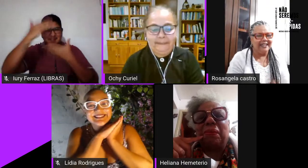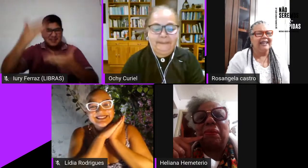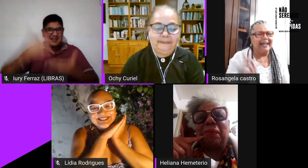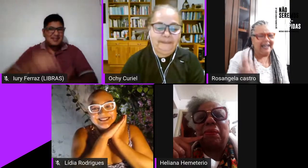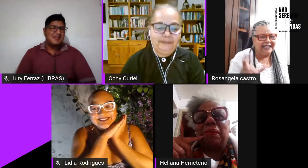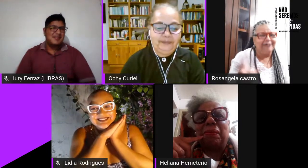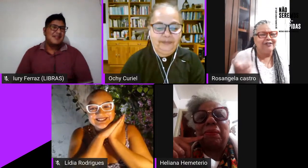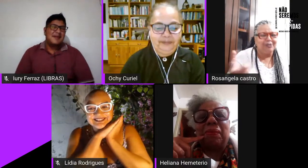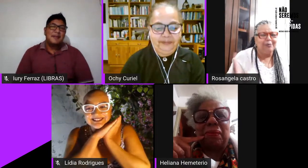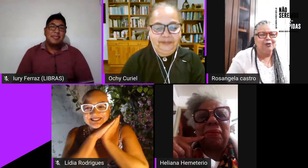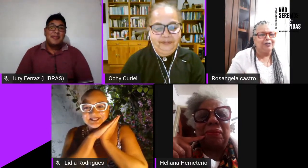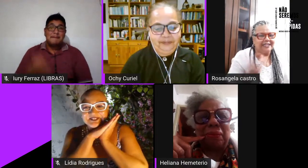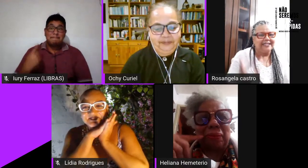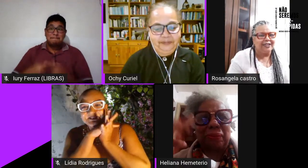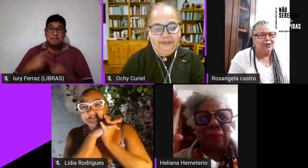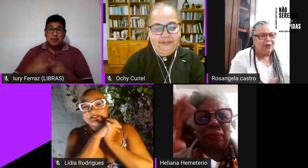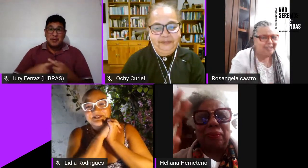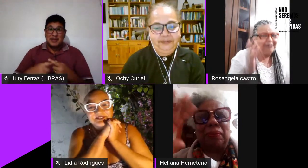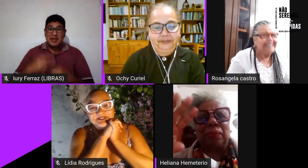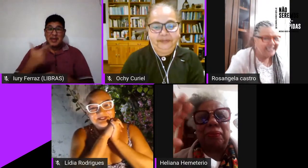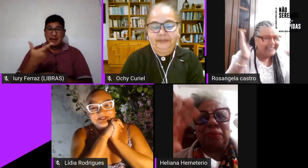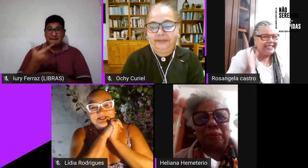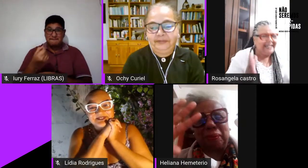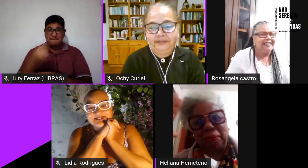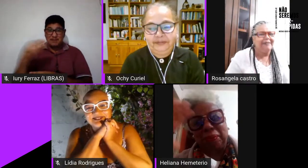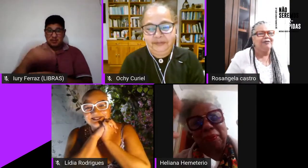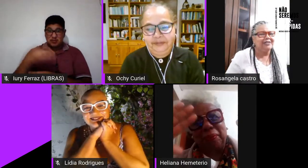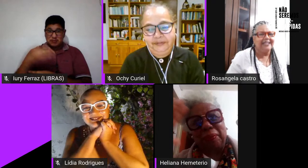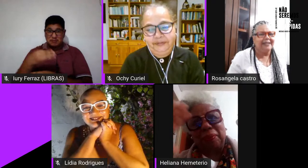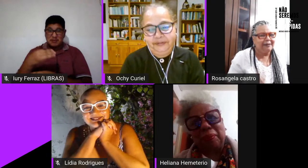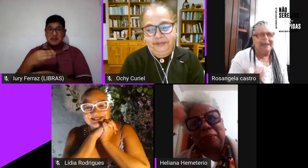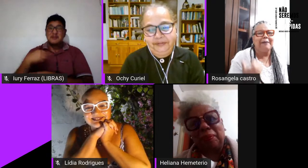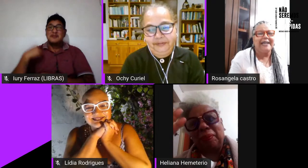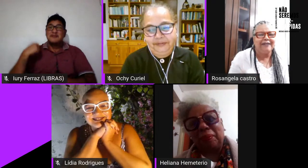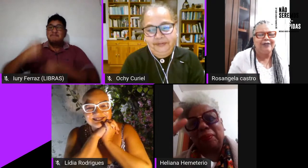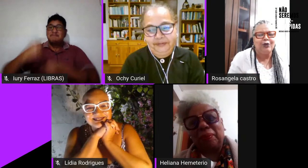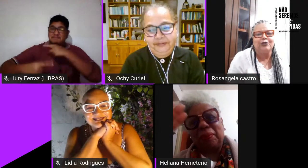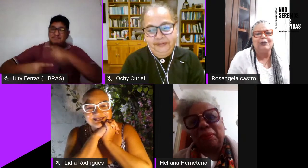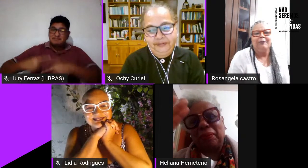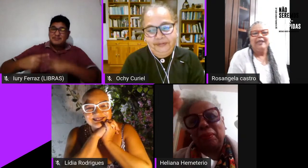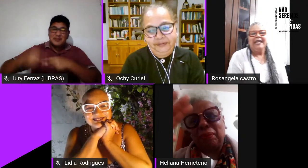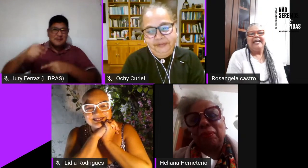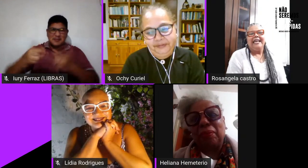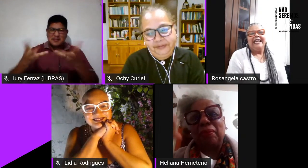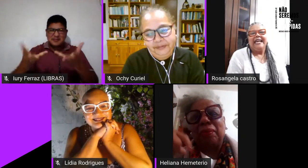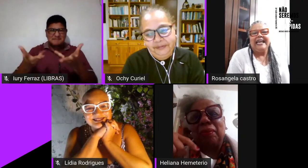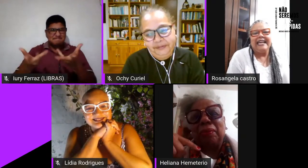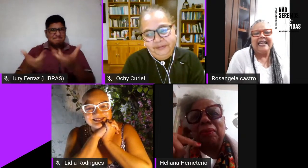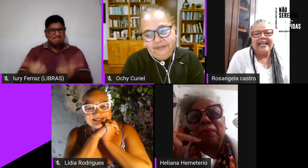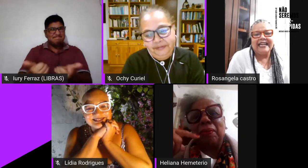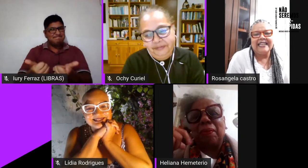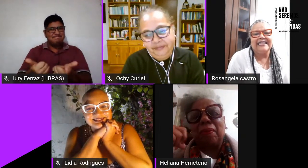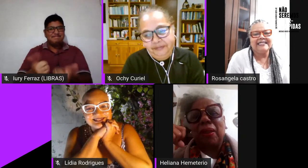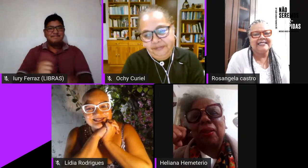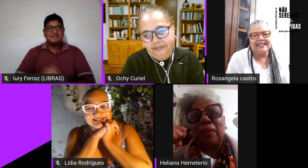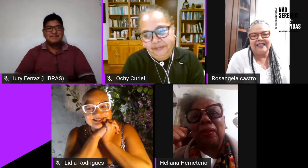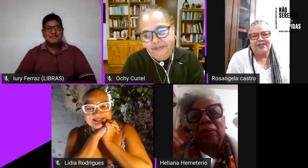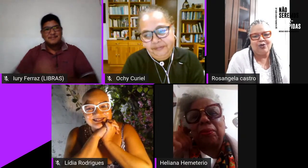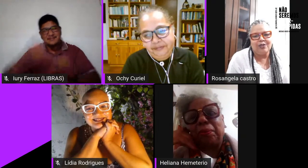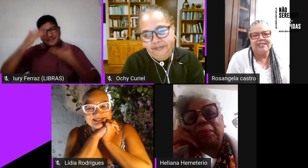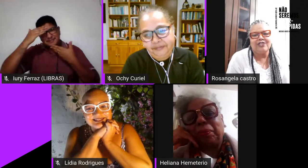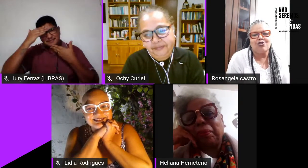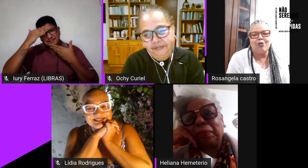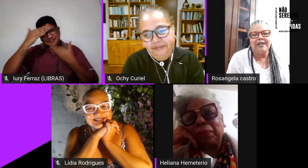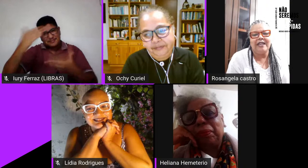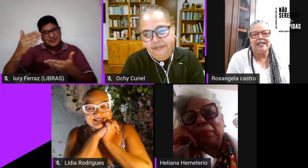a cada 20 minutos essa troca e você é maravilhoso agradecer